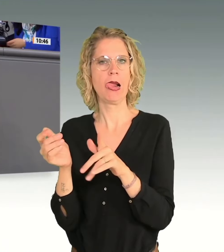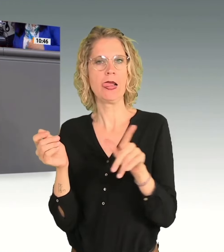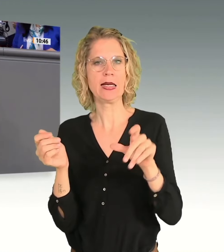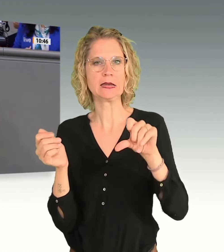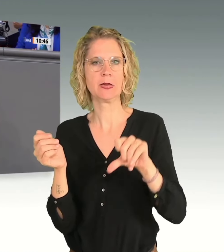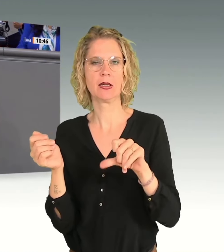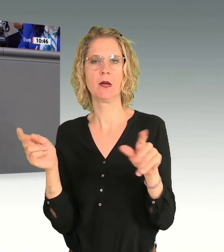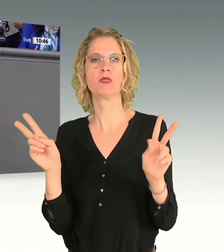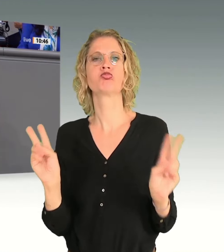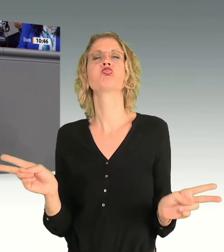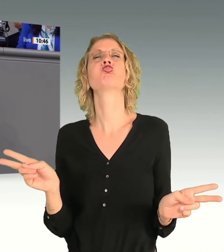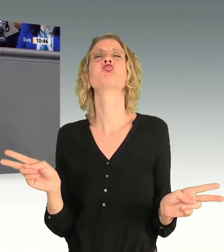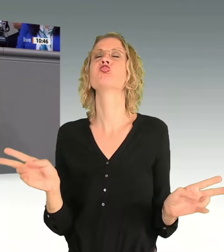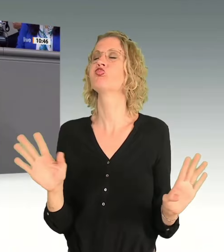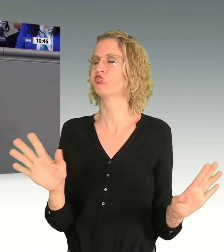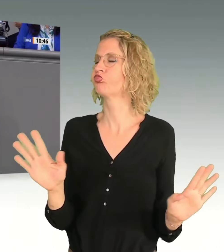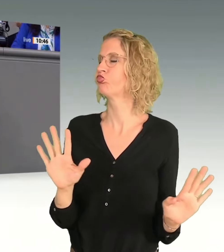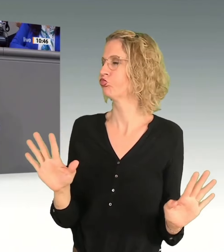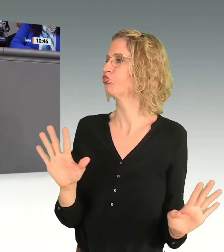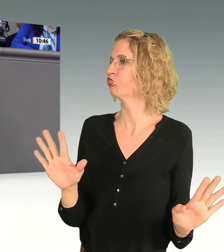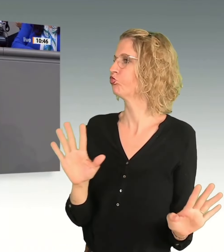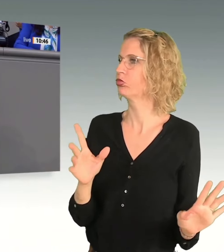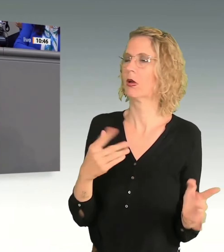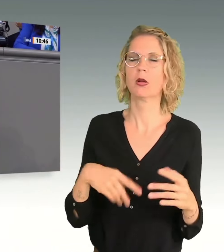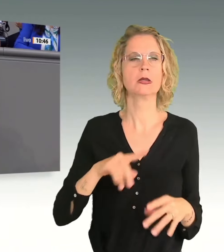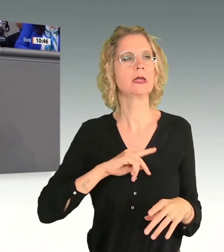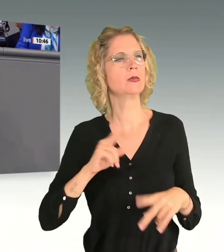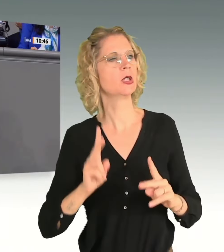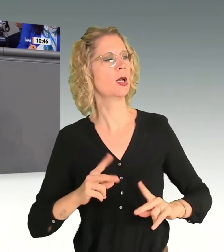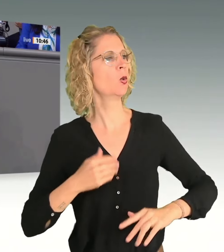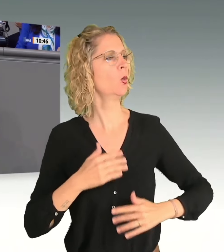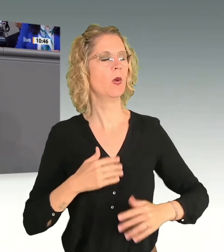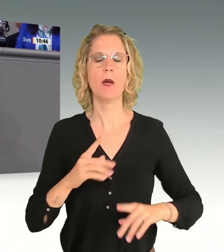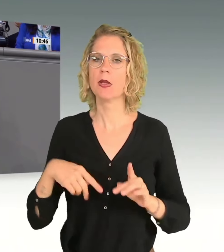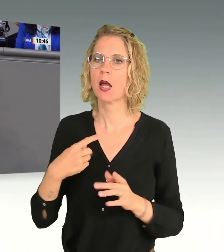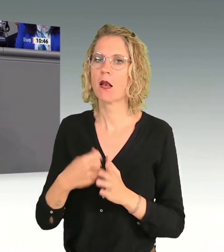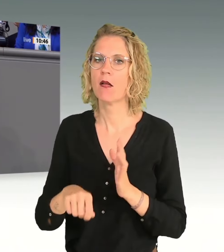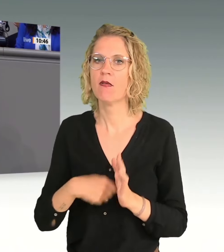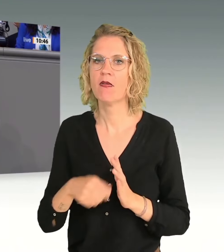gab es da stets gratis dazu. Nur die Wählerstimmen, die sind irgendwann ausgeblieben.